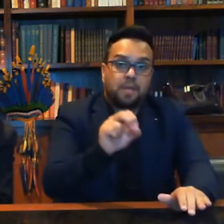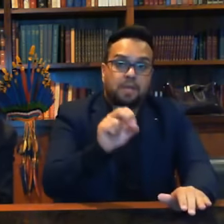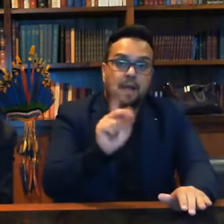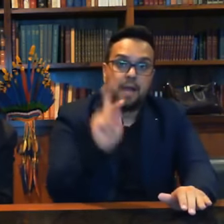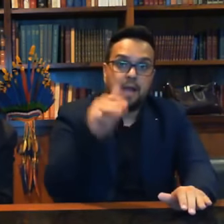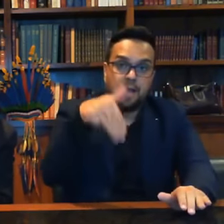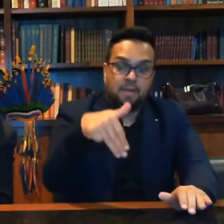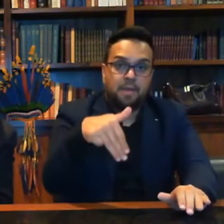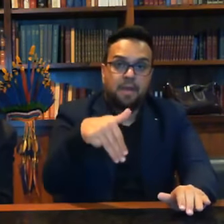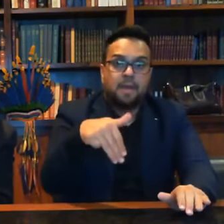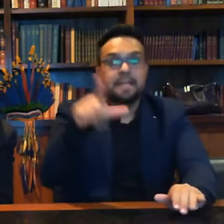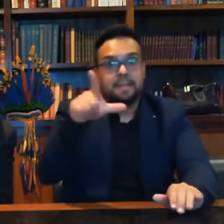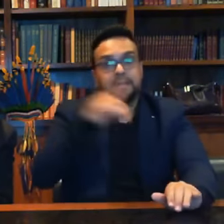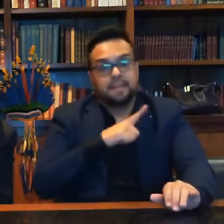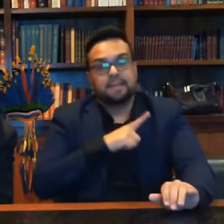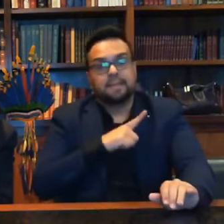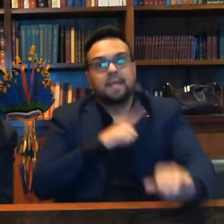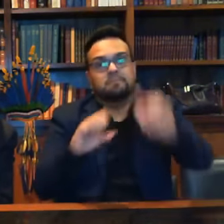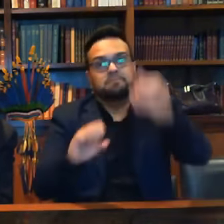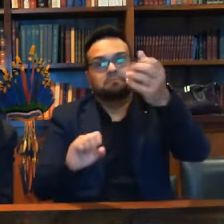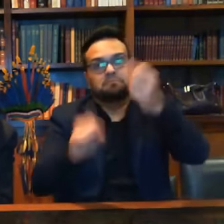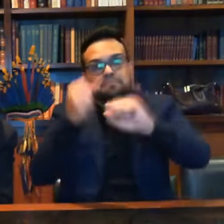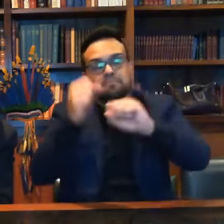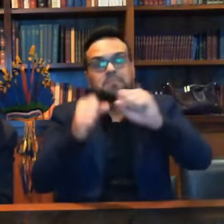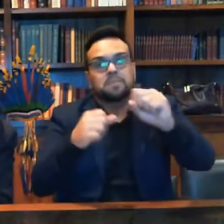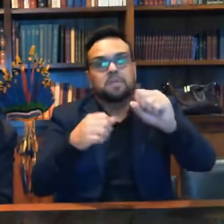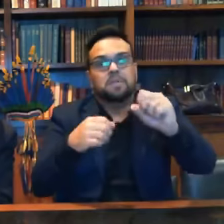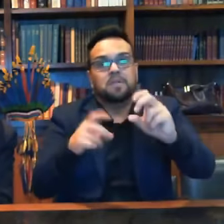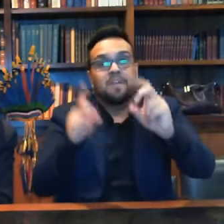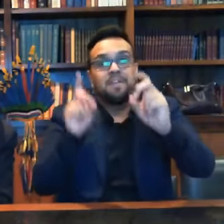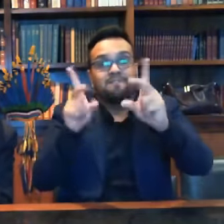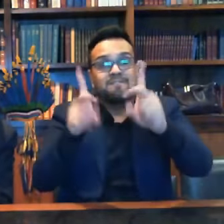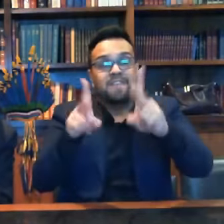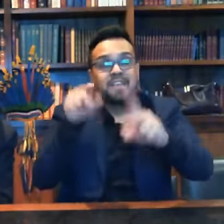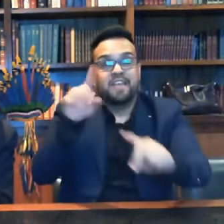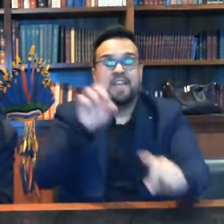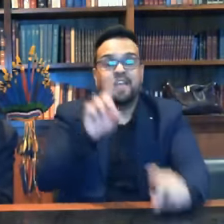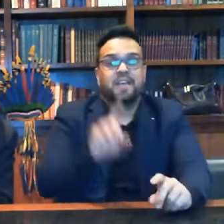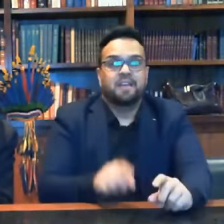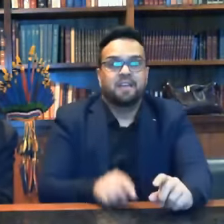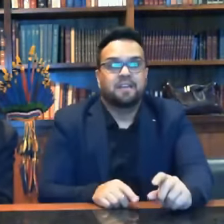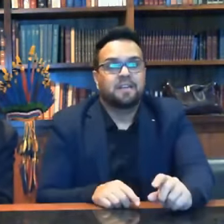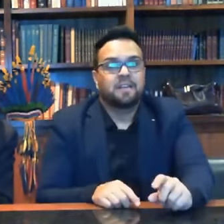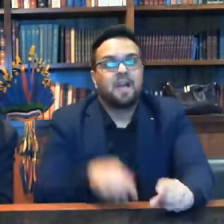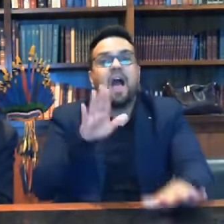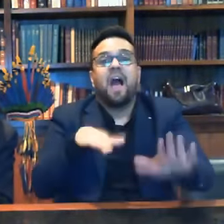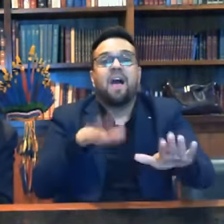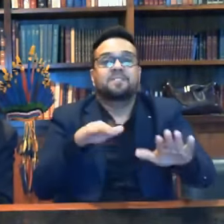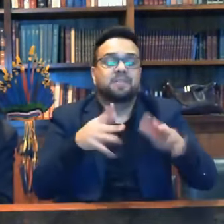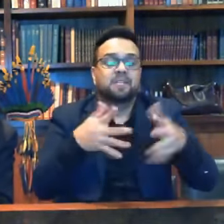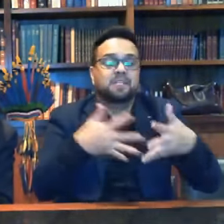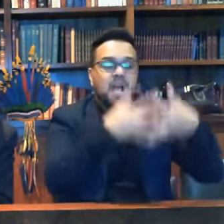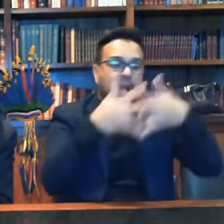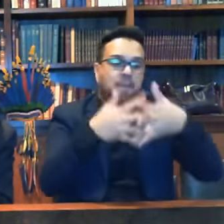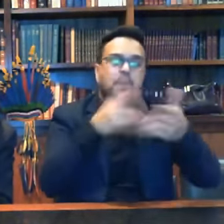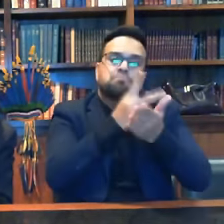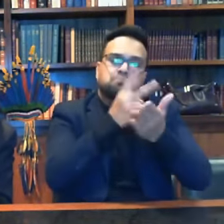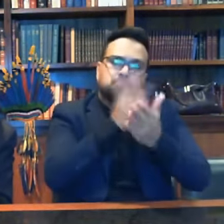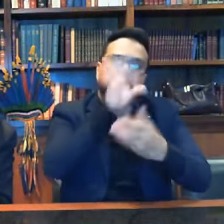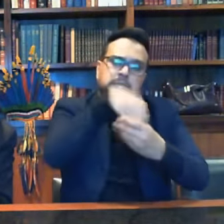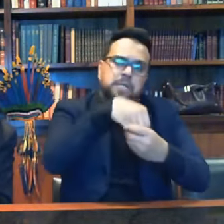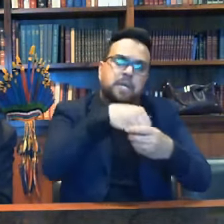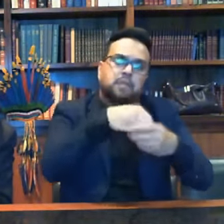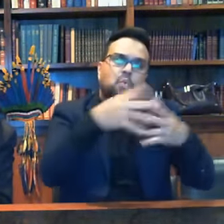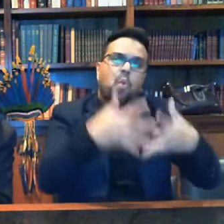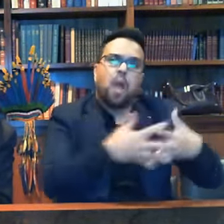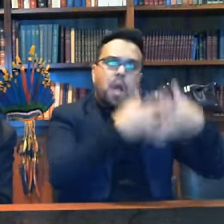onde tem uma distribuidora, às vezes o caminhão nem troca o produto, fica no próprio caminhão, daí